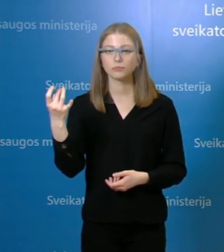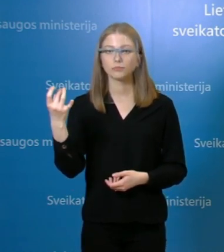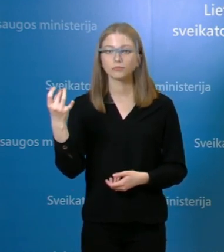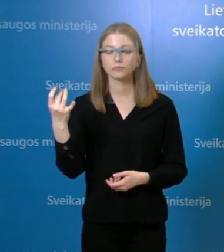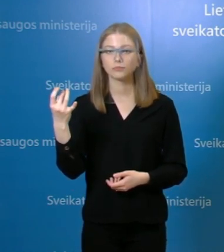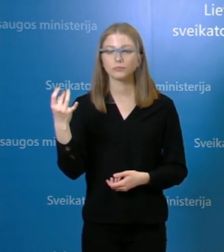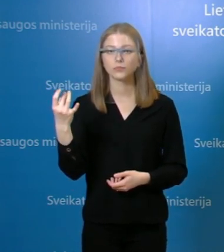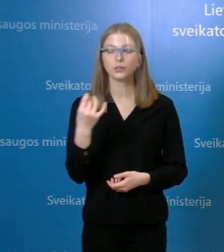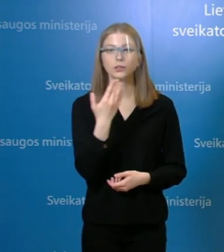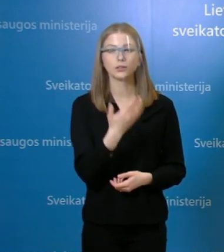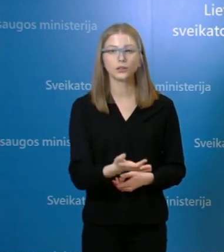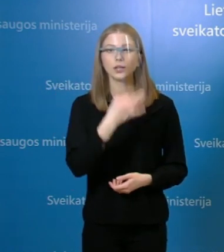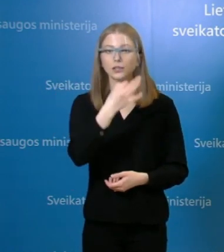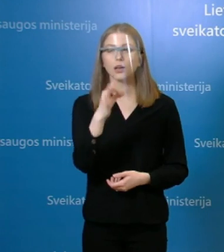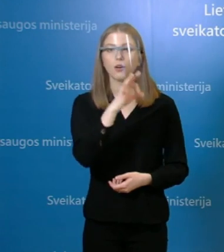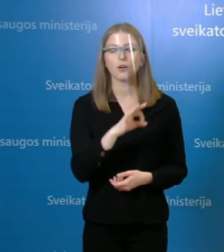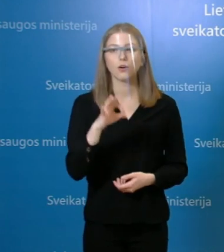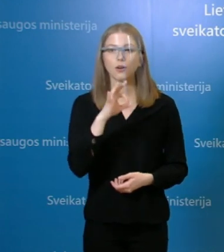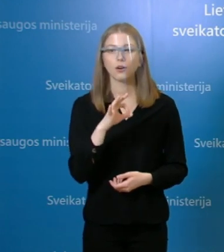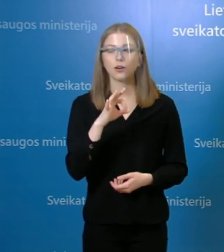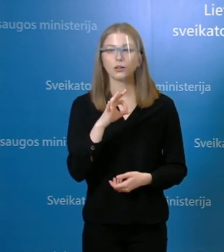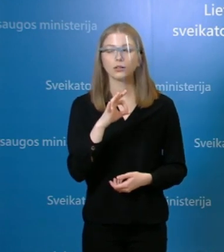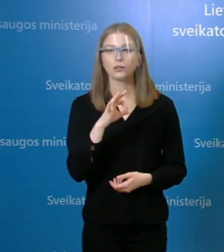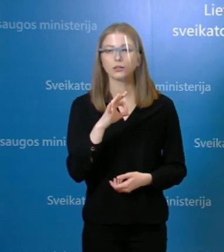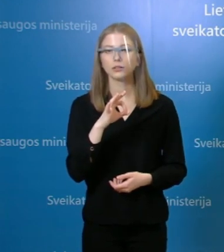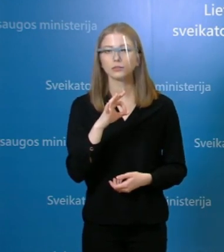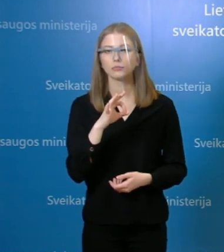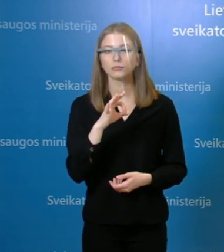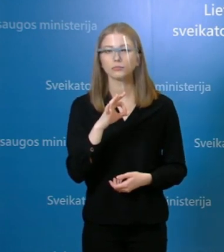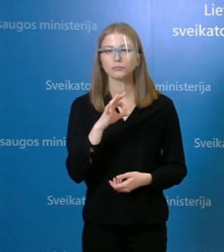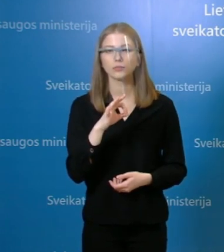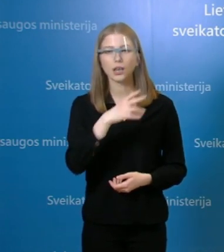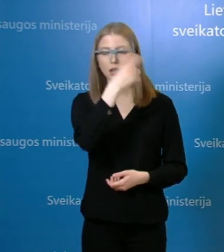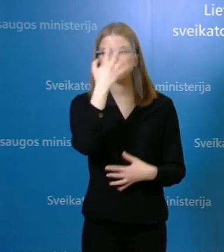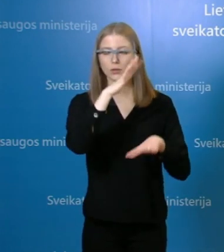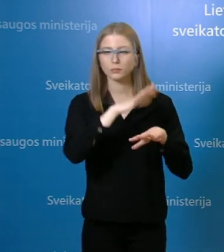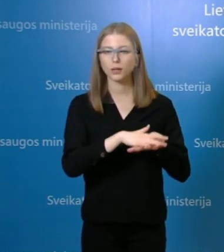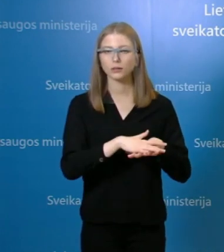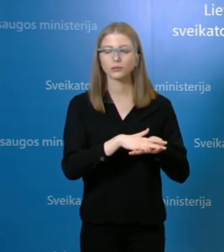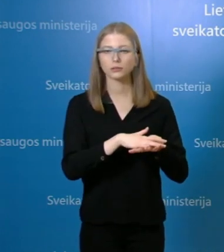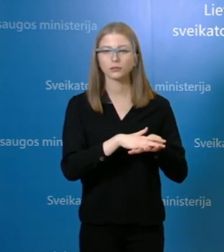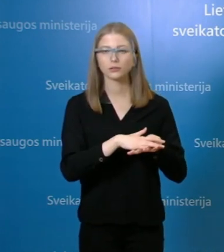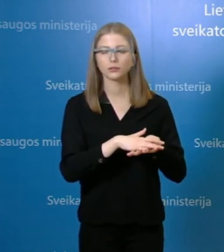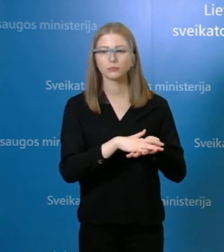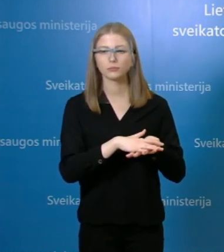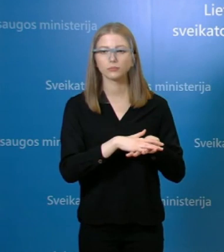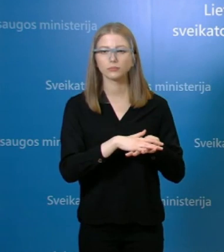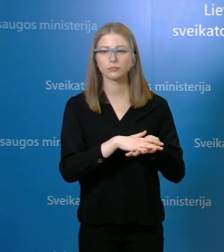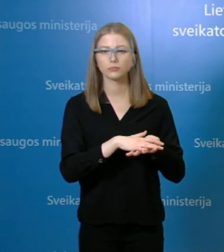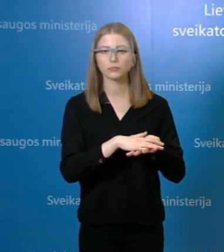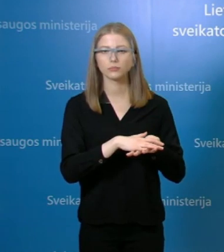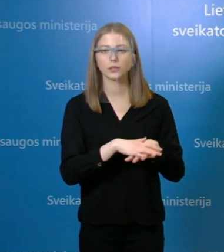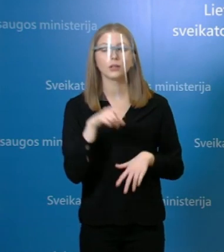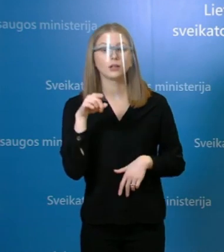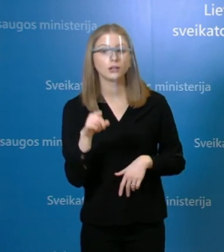jūs minėjote tokias vietas kaip Beriumai, Lietuvos bankas, tai tik norėjom komentaro ariuminu kelią nerimo, jog tai yra didelės ar